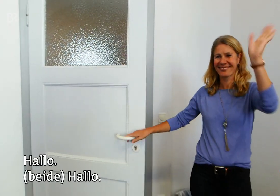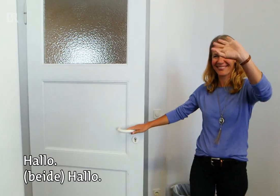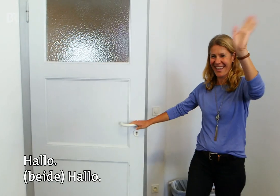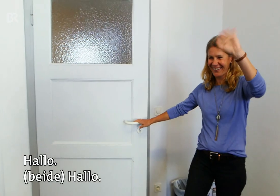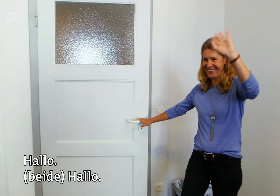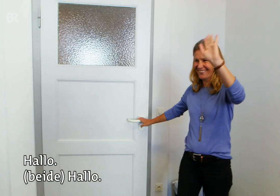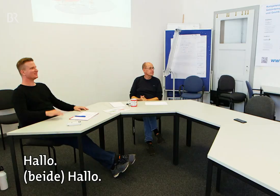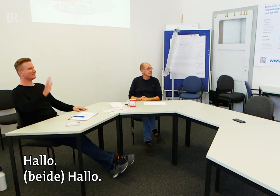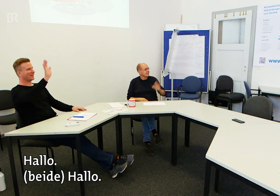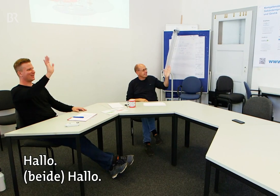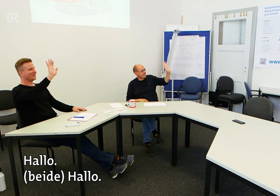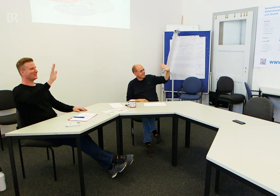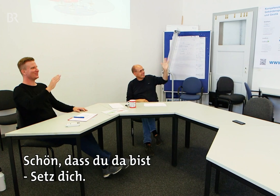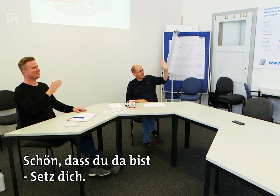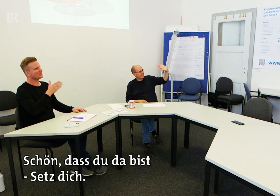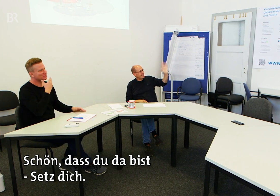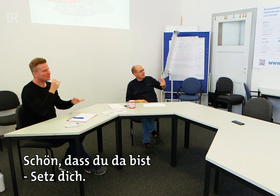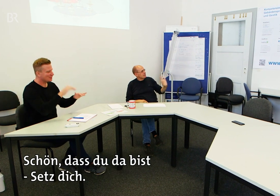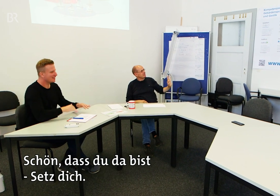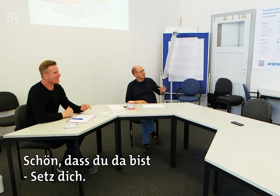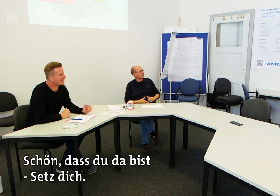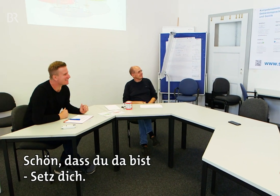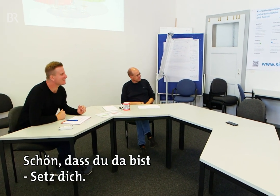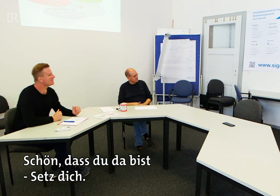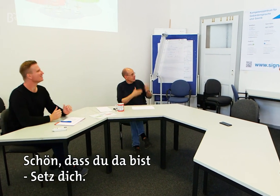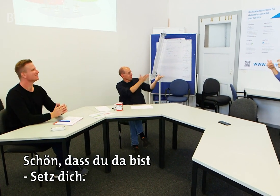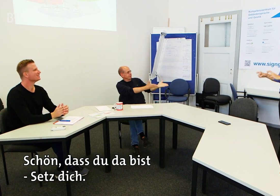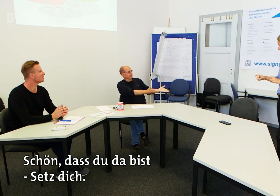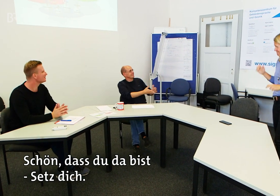Hallo. Hallo. Hallo. Schön, dass du da bist. Setz dich.